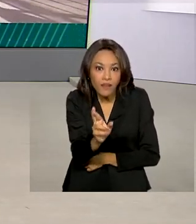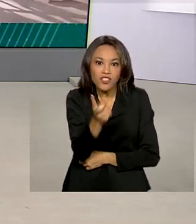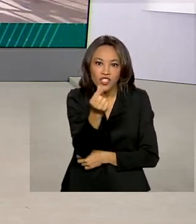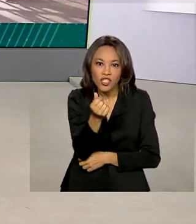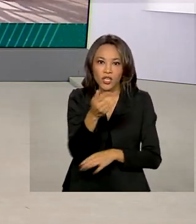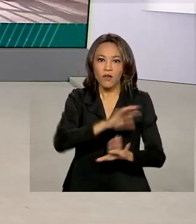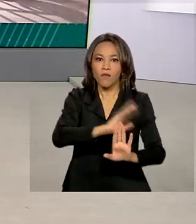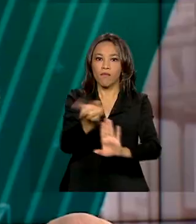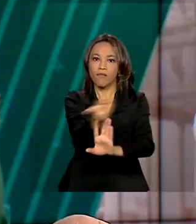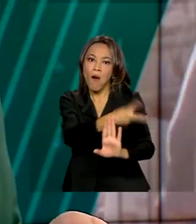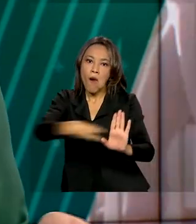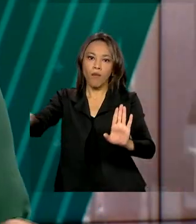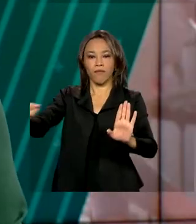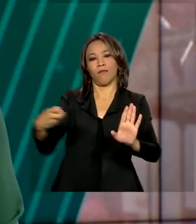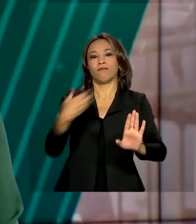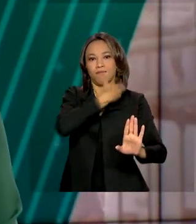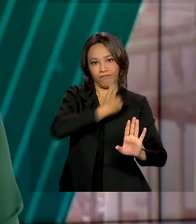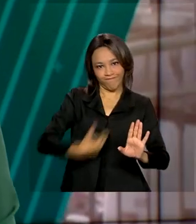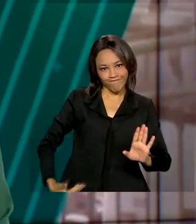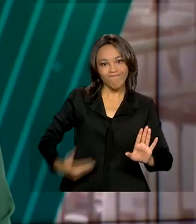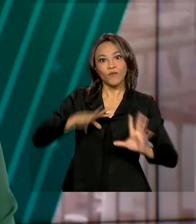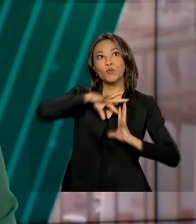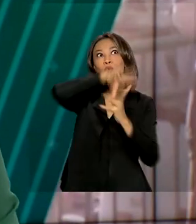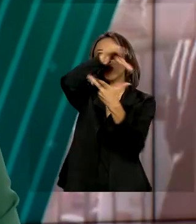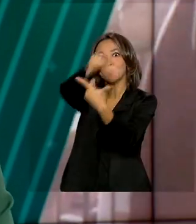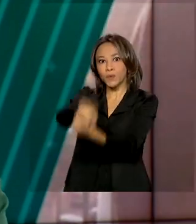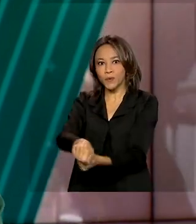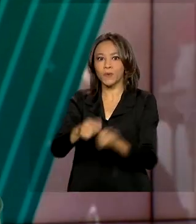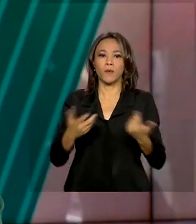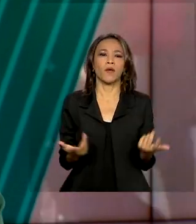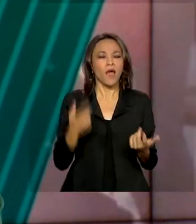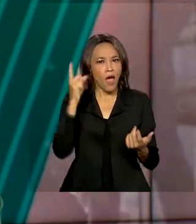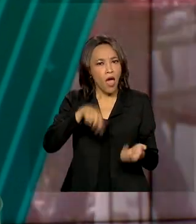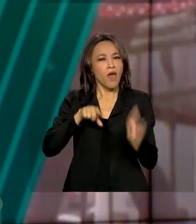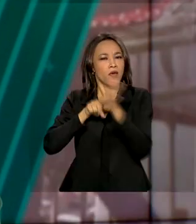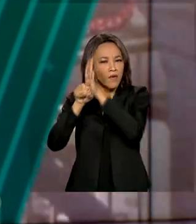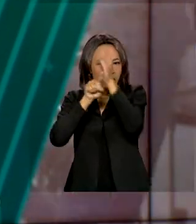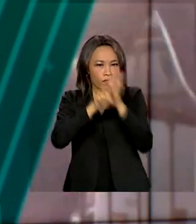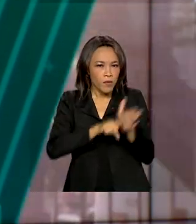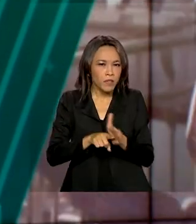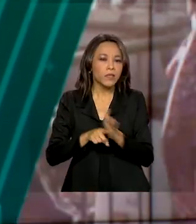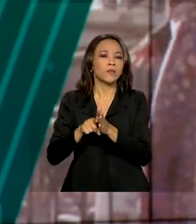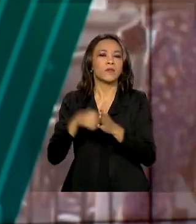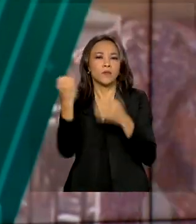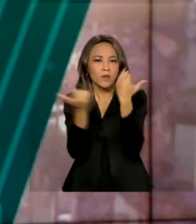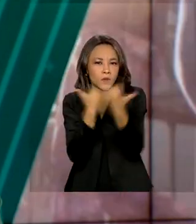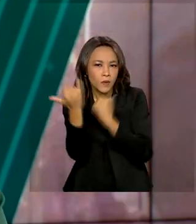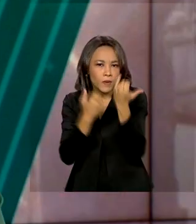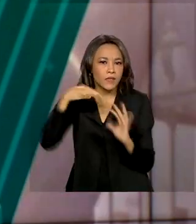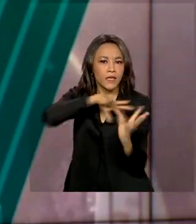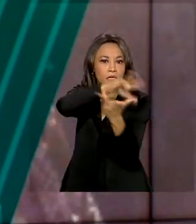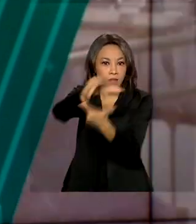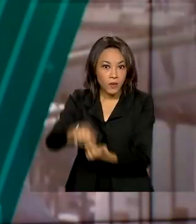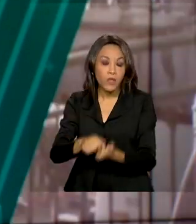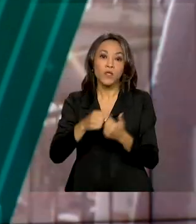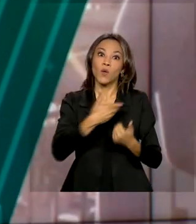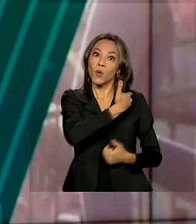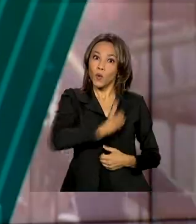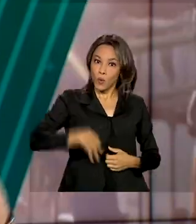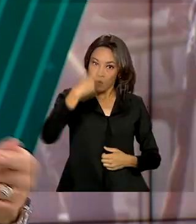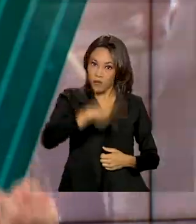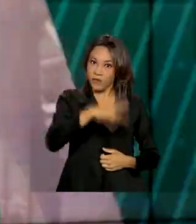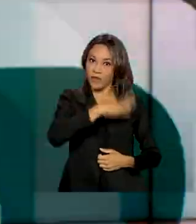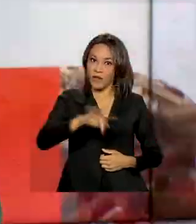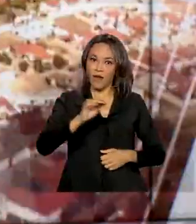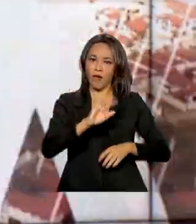públicos no mundo. E baseado em recomendações internacionais, o governo federal lançou um plano anticorrupção com